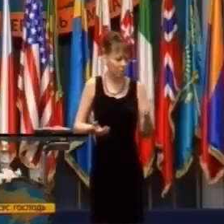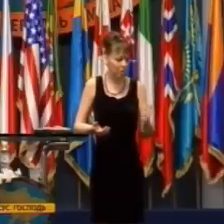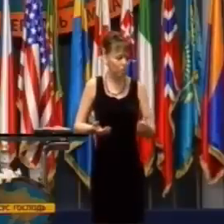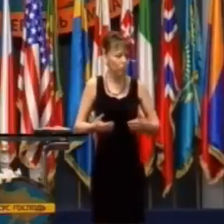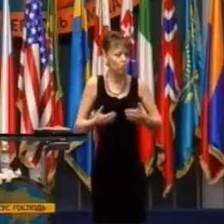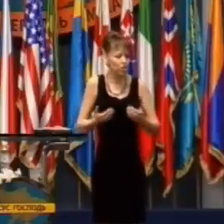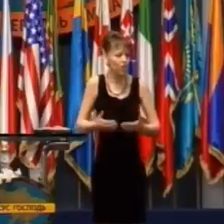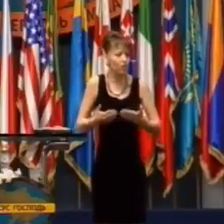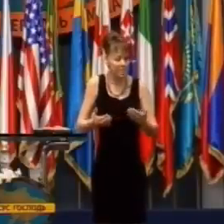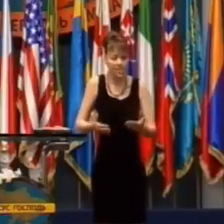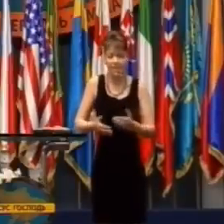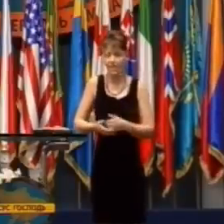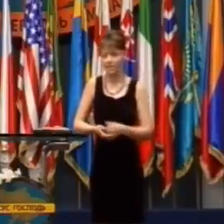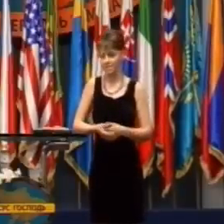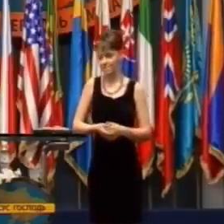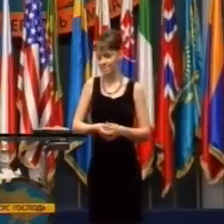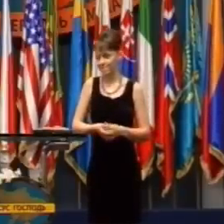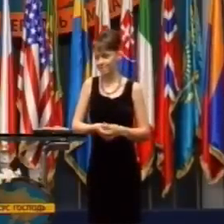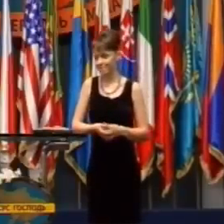Potrebujú uzdravenie.